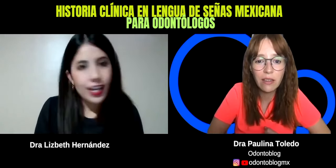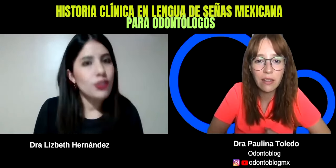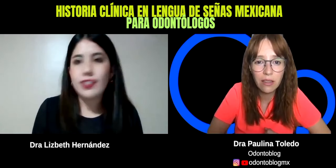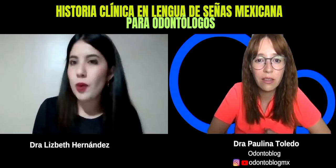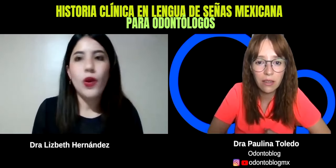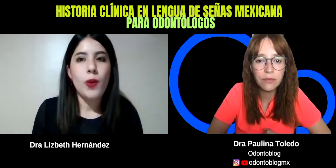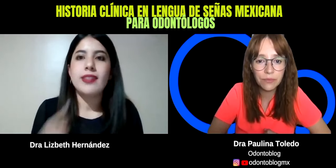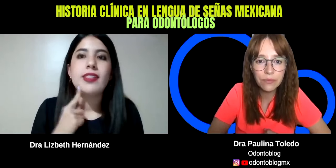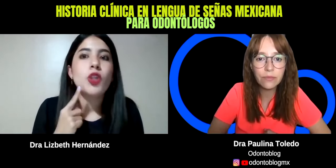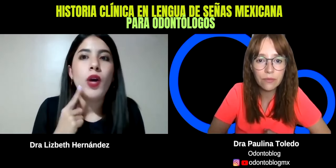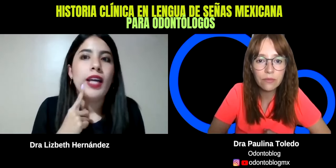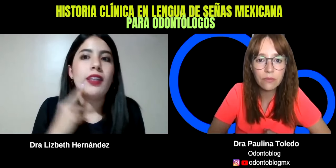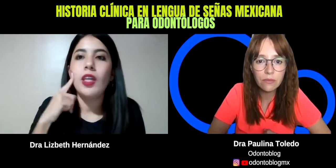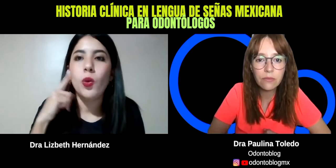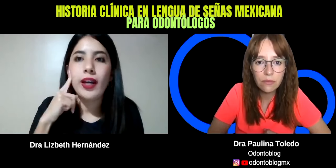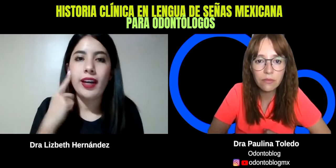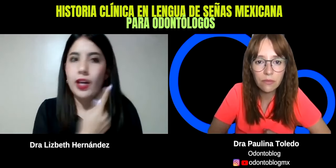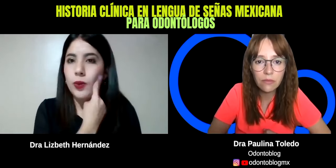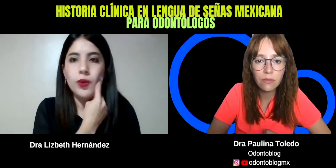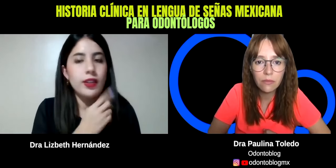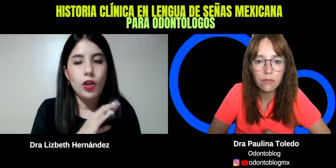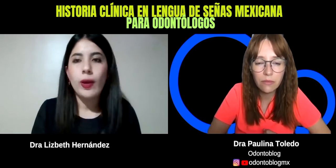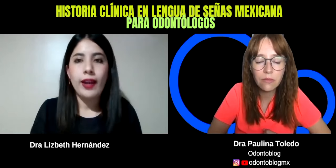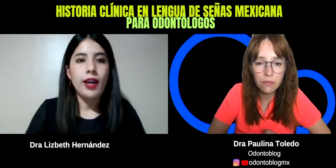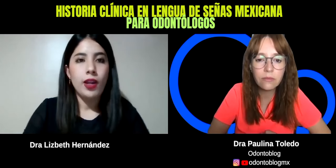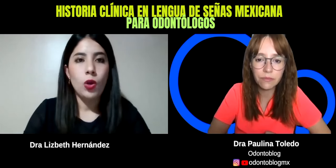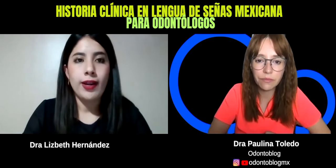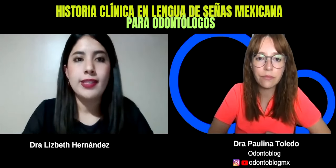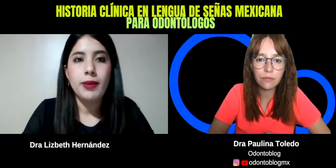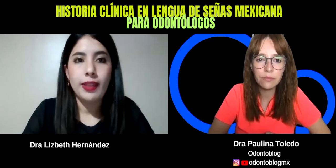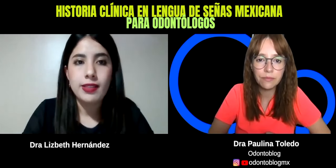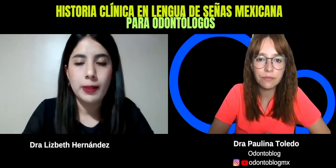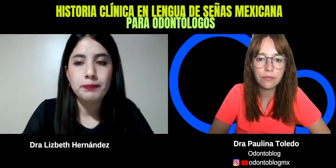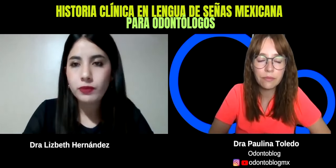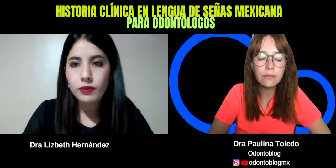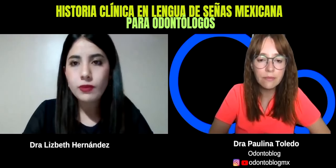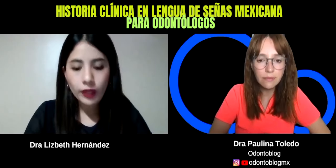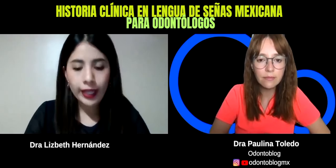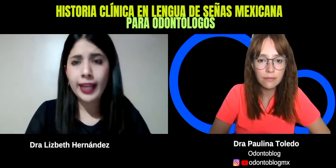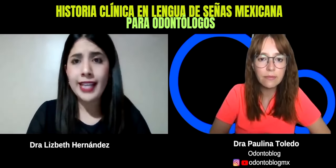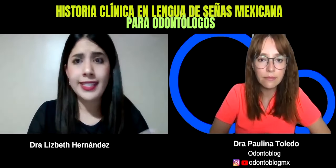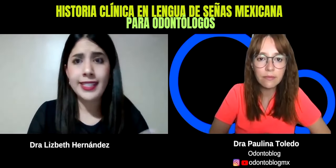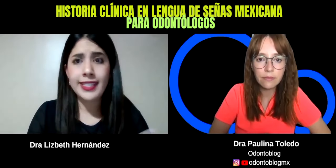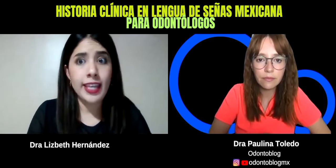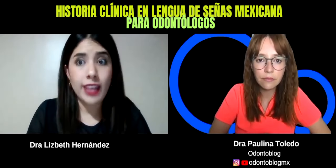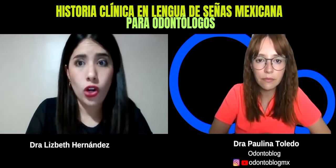sí seguro lo van a decir. como aquí o acá, o lo van a, lo van a saber decir. Ajá. señal de dolor